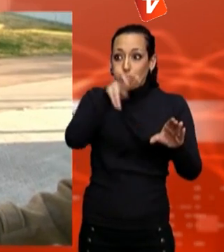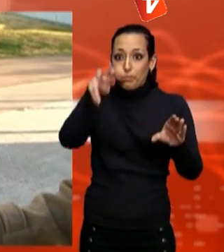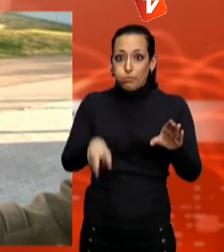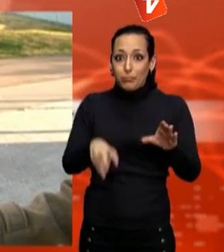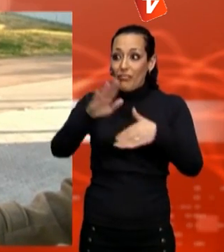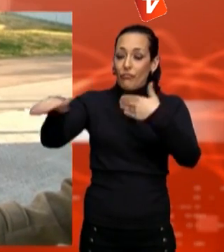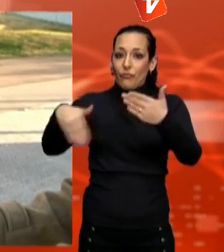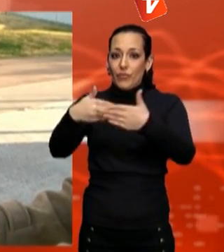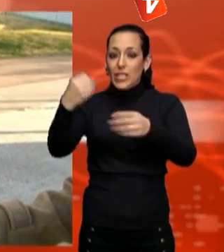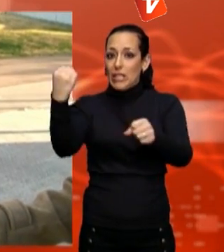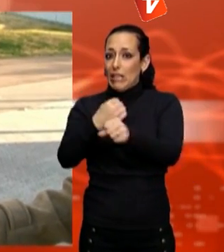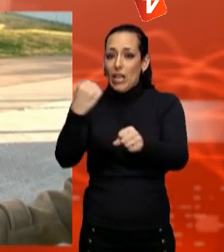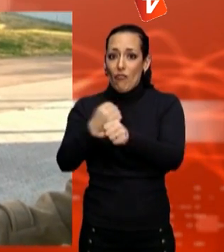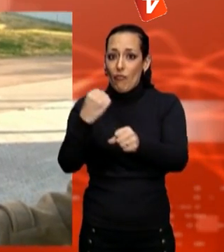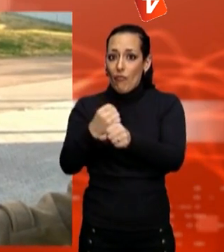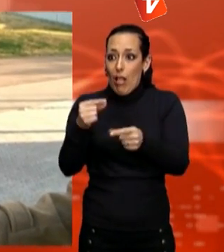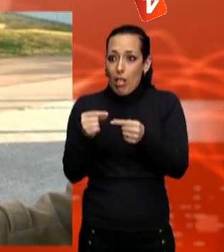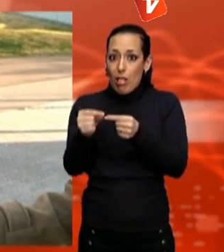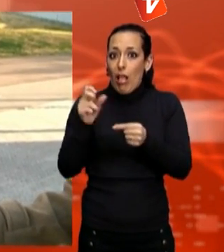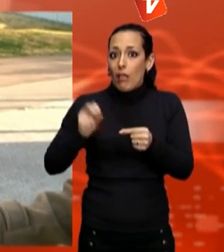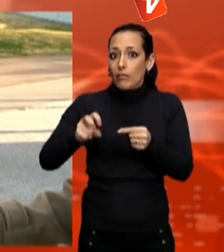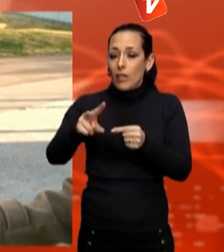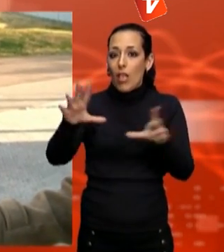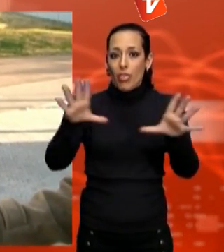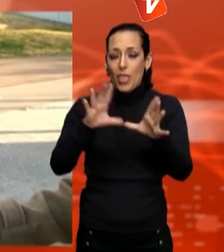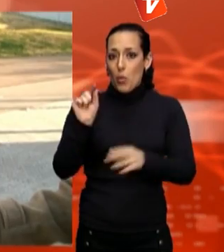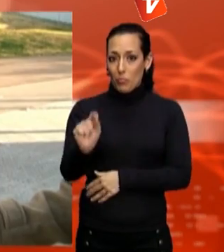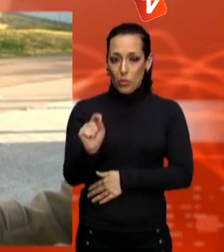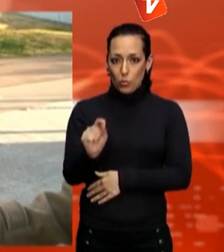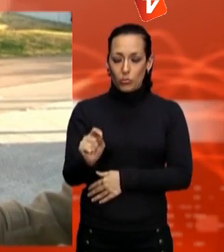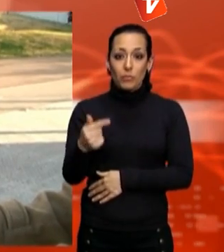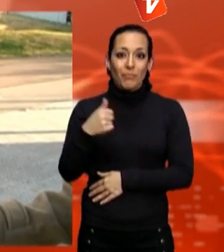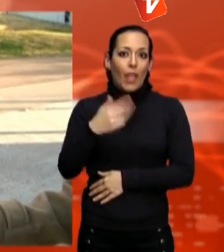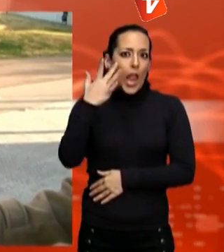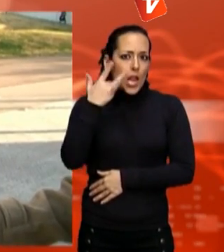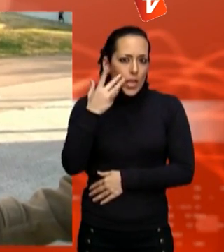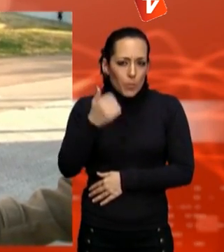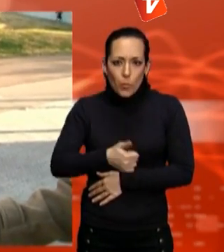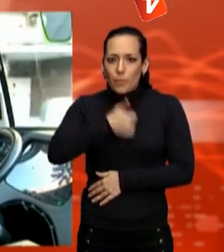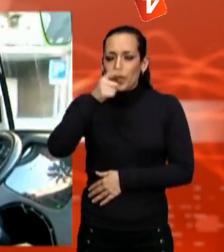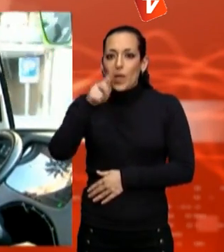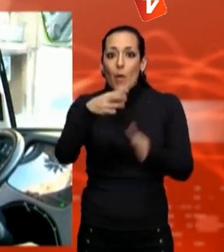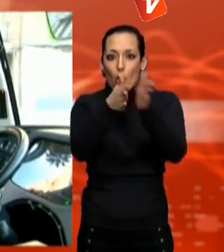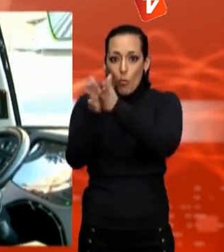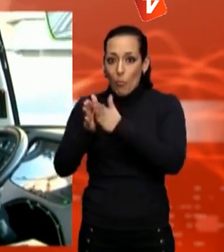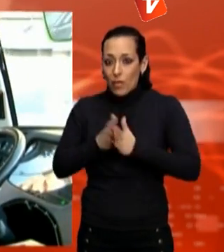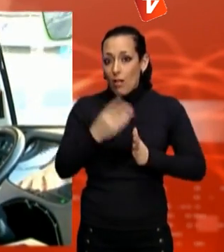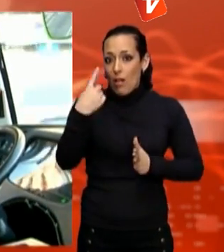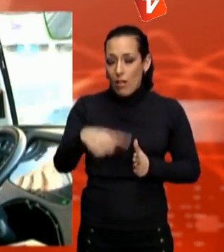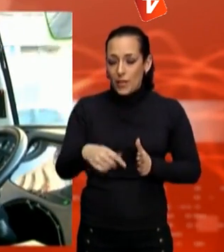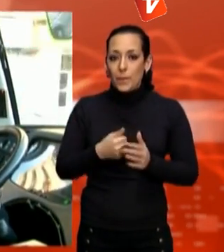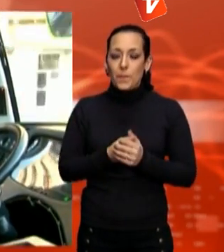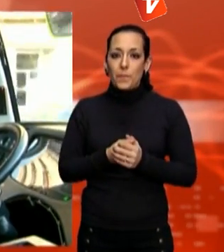fent parades a cada moment, que és més còmoda, més net, el que et deia abans, la companyia. Doncs l'agafen